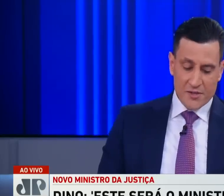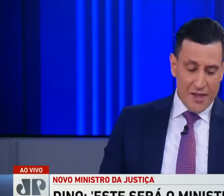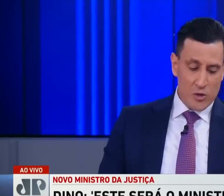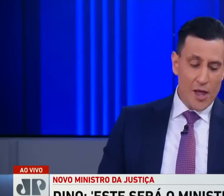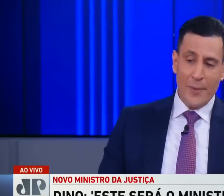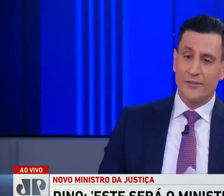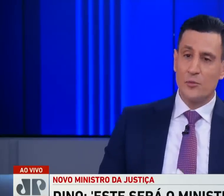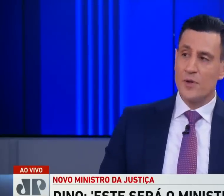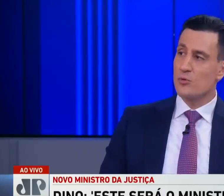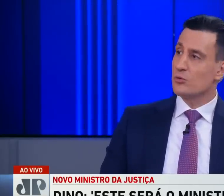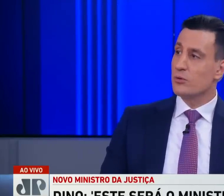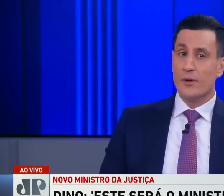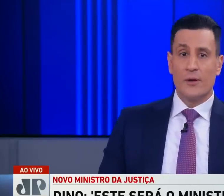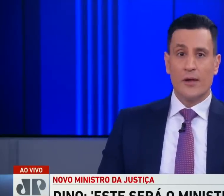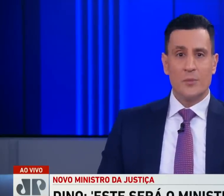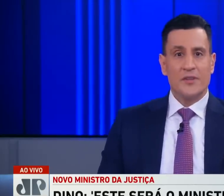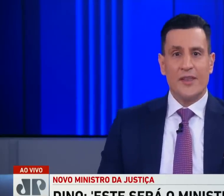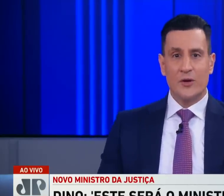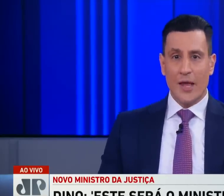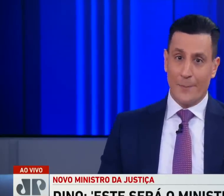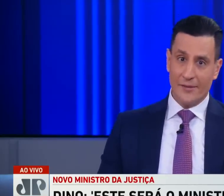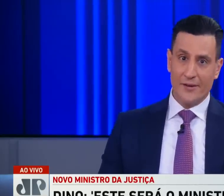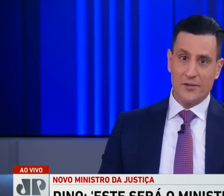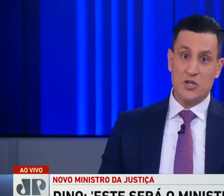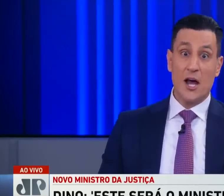ele vai ser o Ministério da Paz. E eu pergunto, é o Ministério da Paz Celestial?